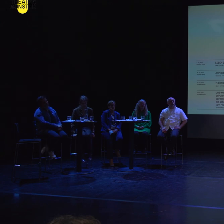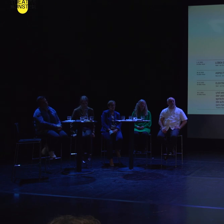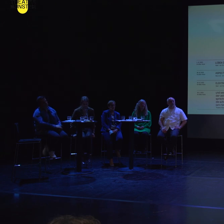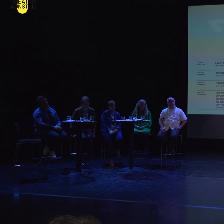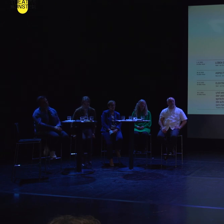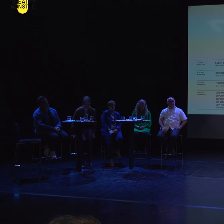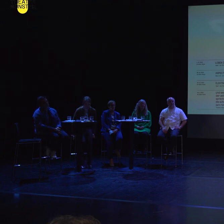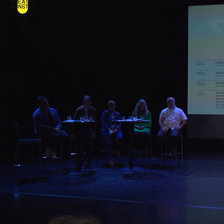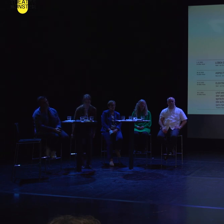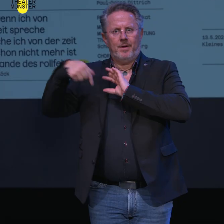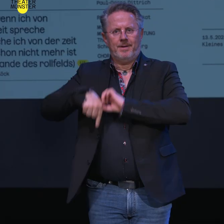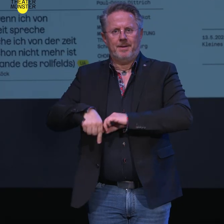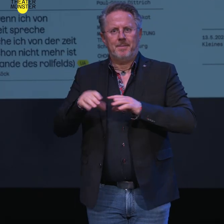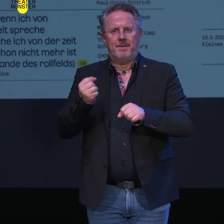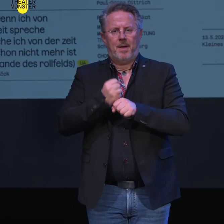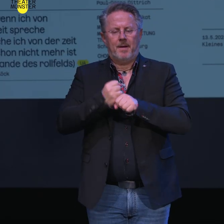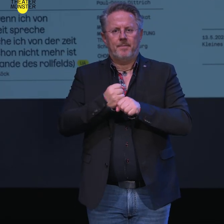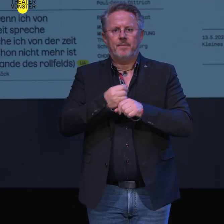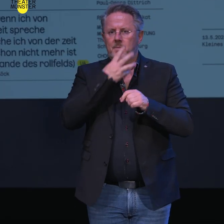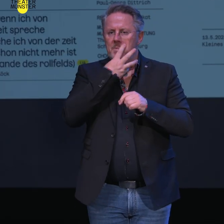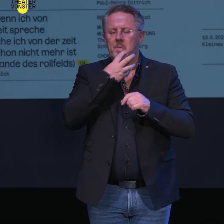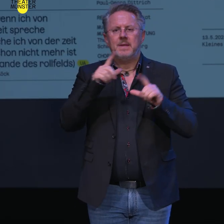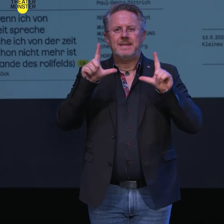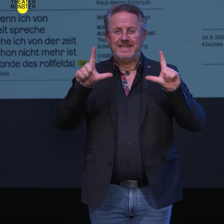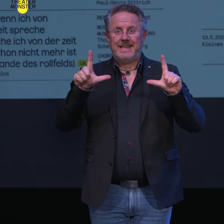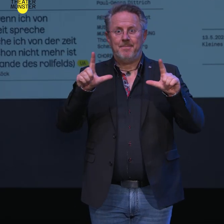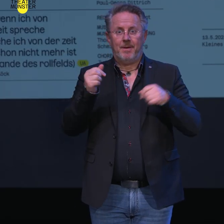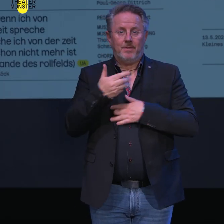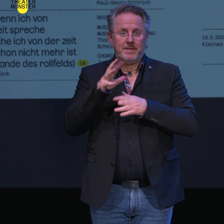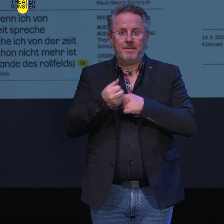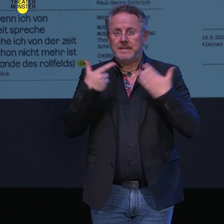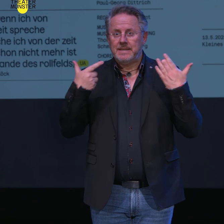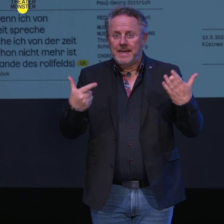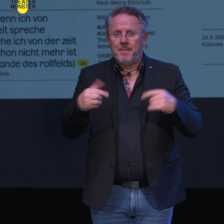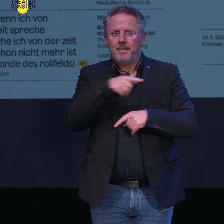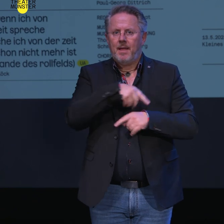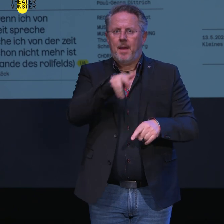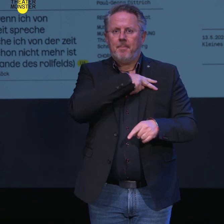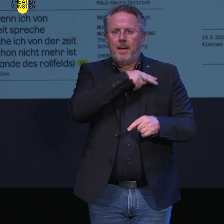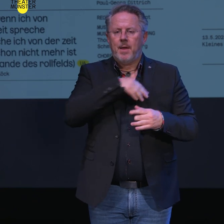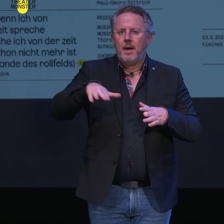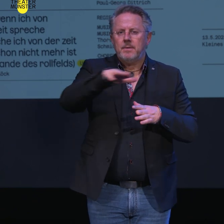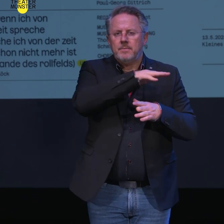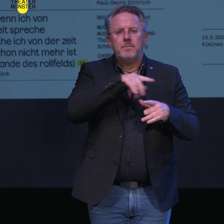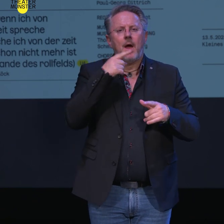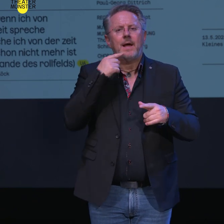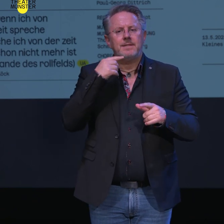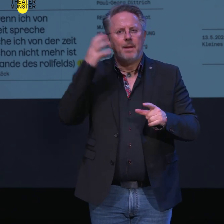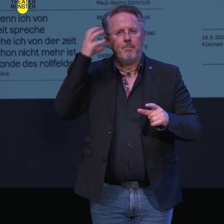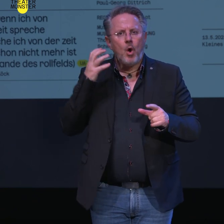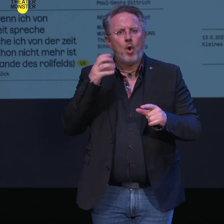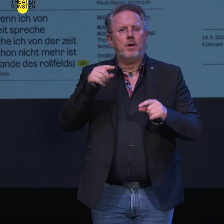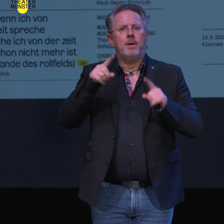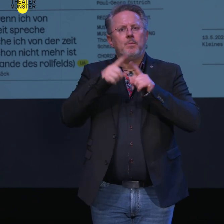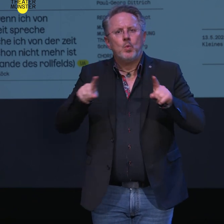Sänger auf den Weg. Konkret werden wir sieben Premieren herausbringen, drei Opern, ein Musical und einen Barockmusiktheaterabend